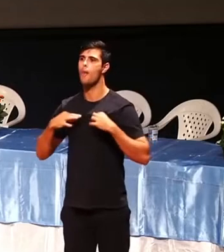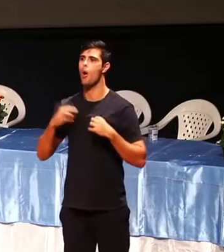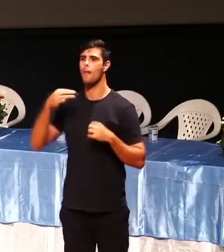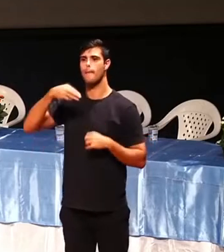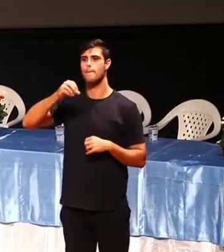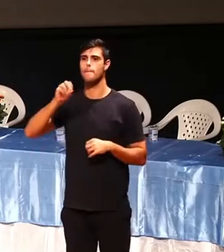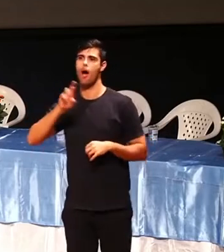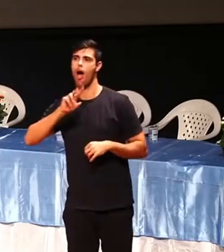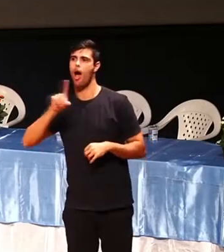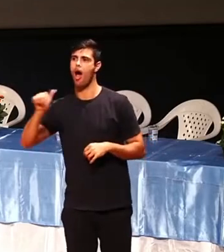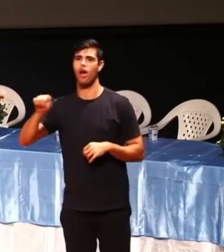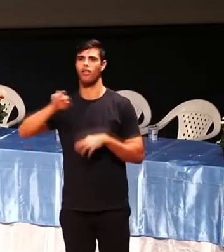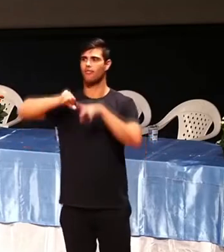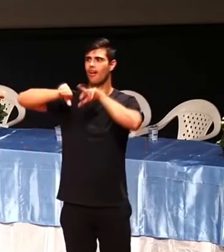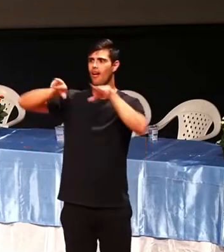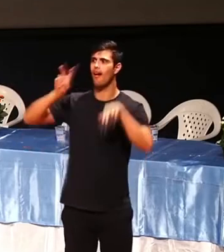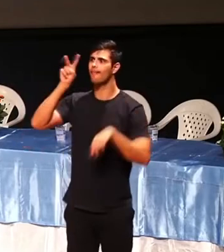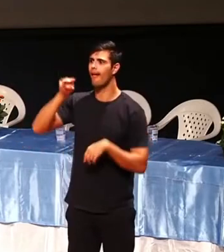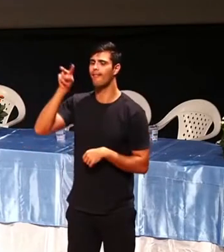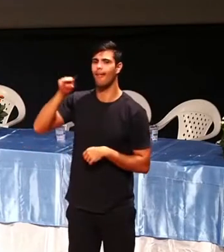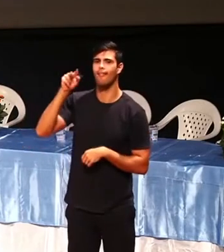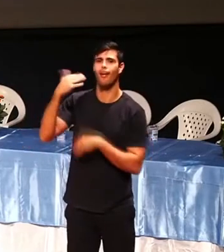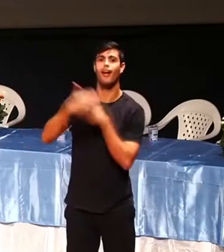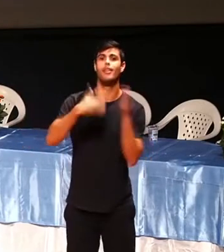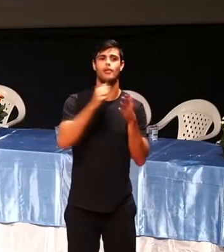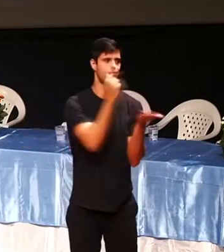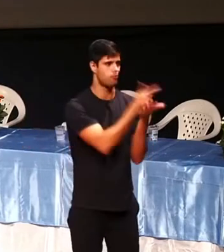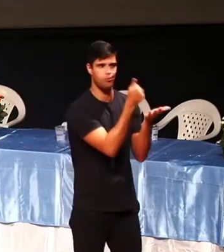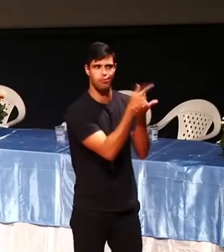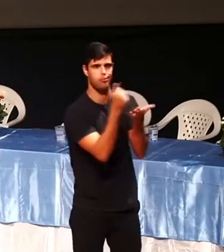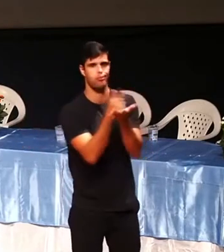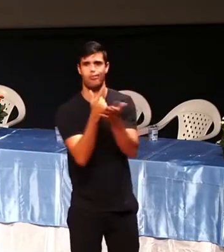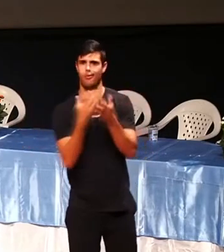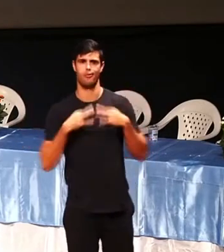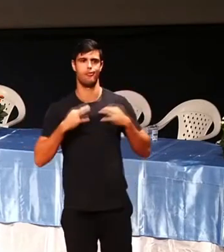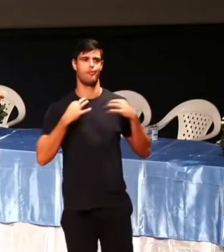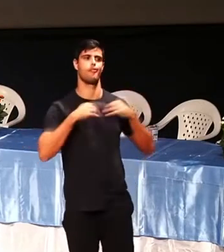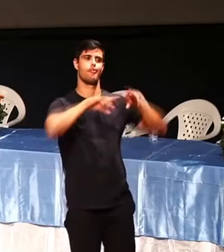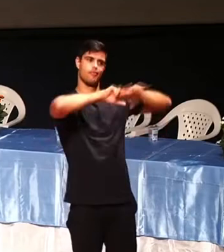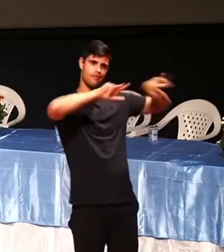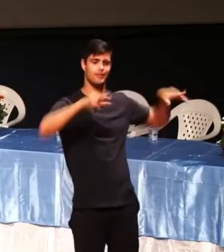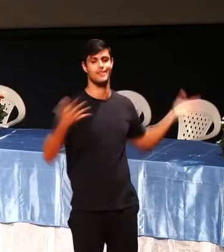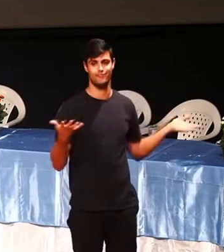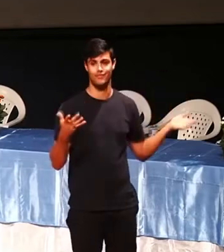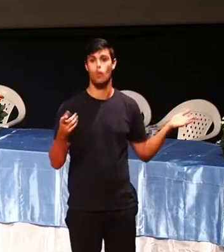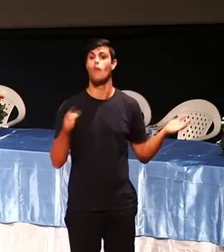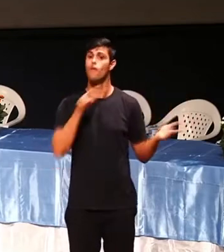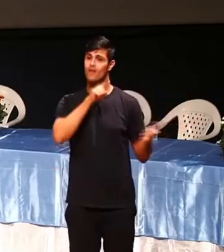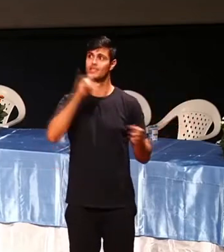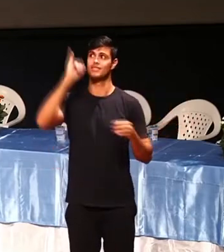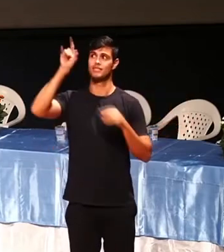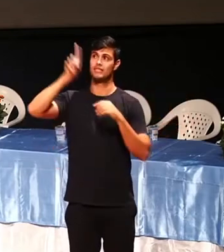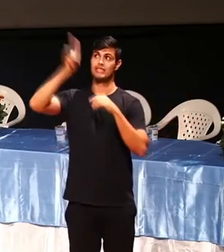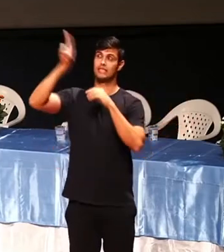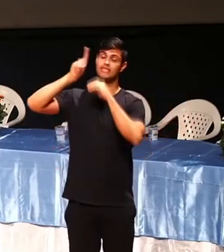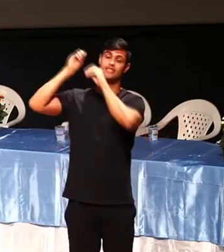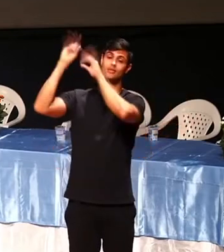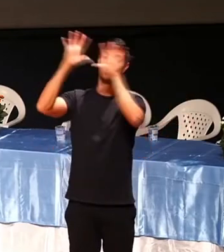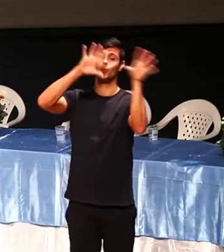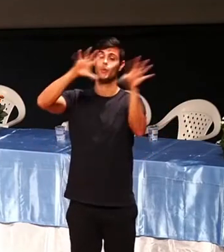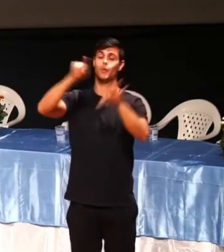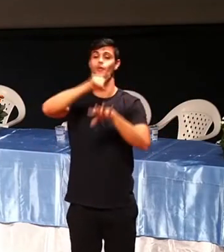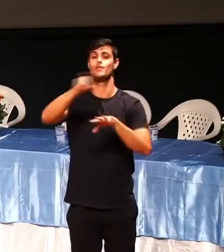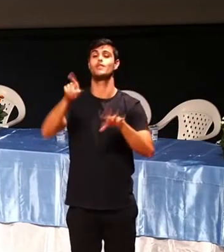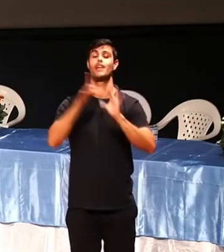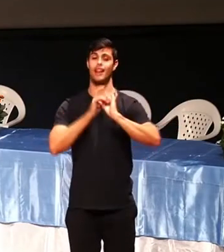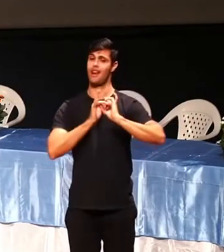Ah lá, viu, né? Viu? Então, você que tem que escolher, você tem um livre arbítrio. Você entrou aqui,